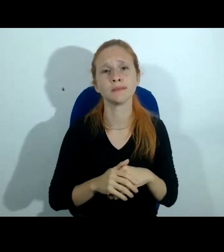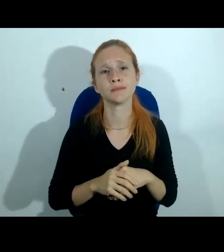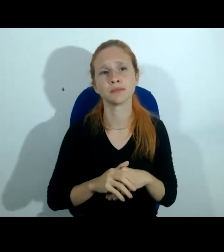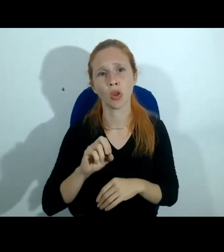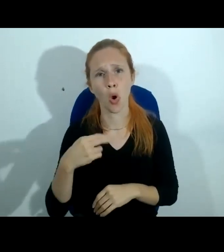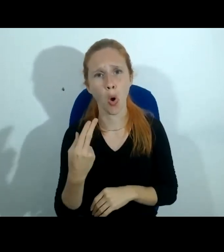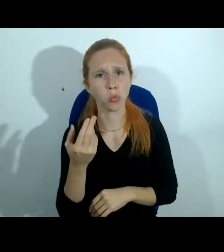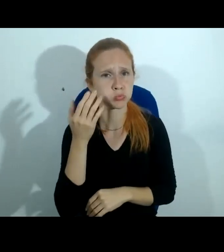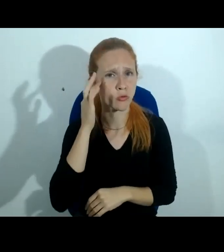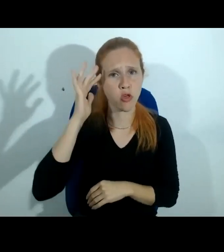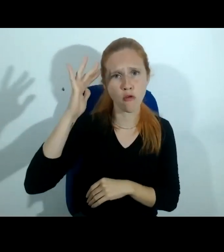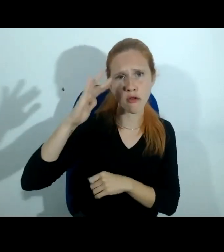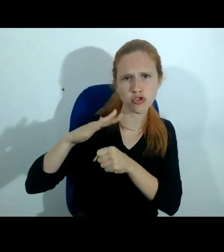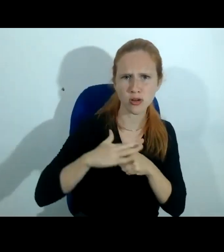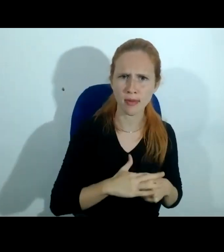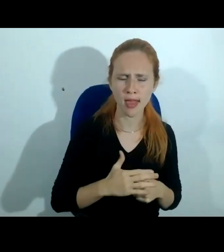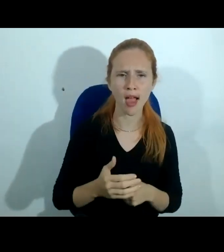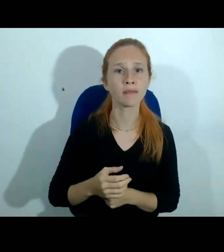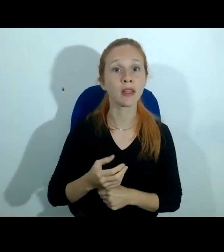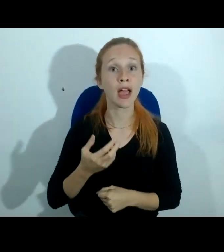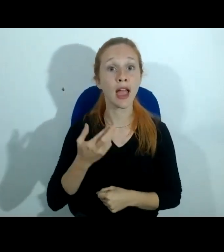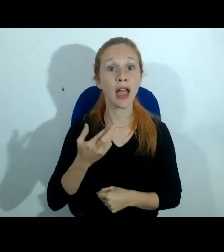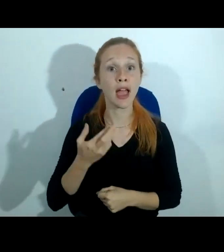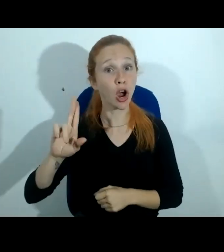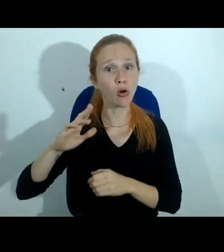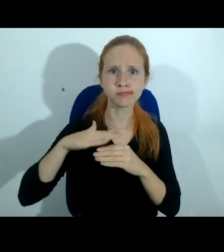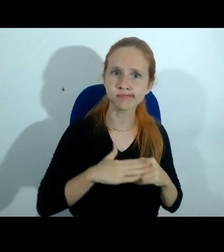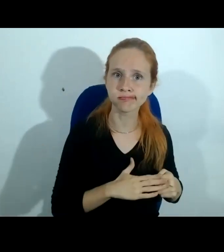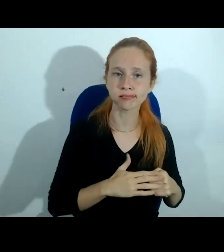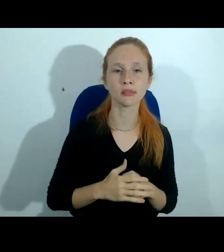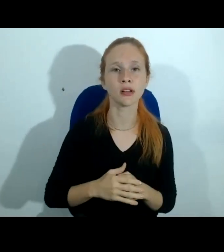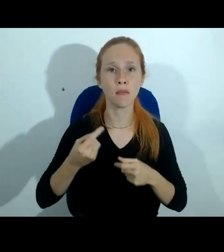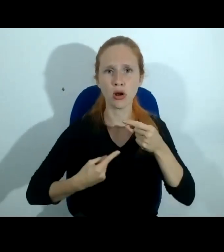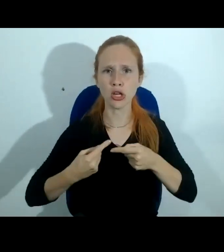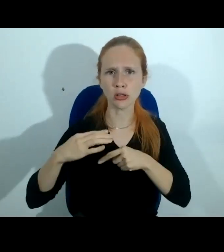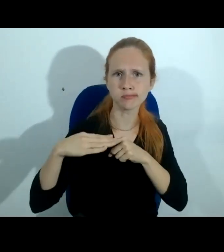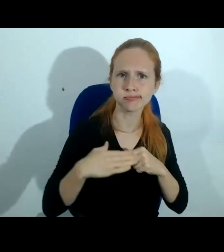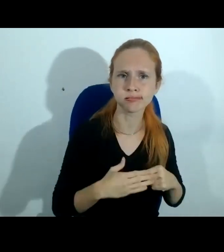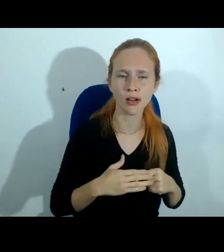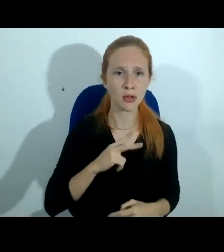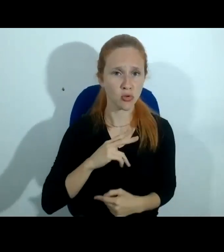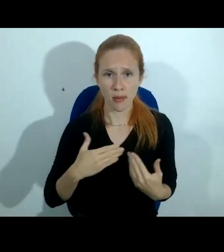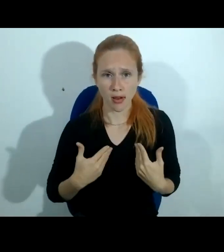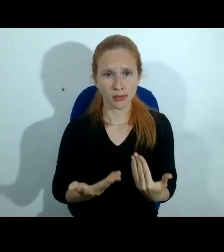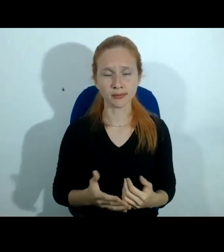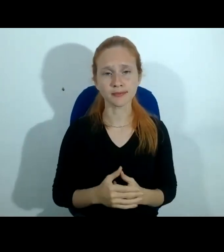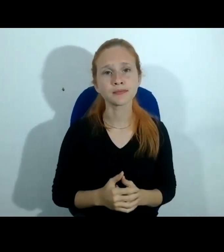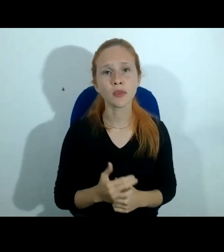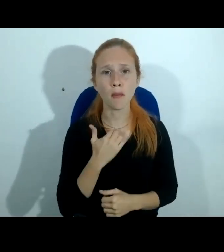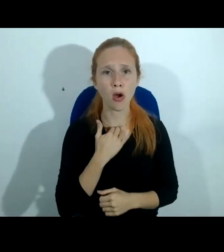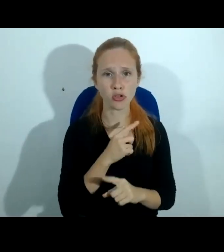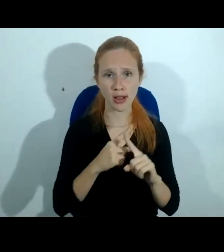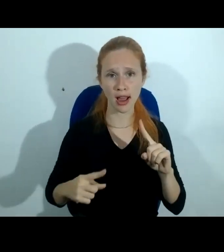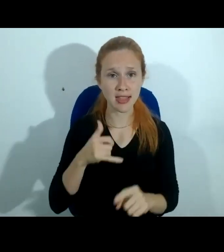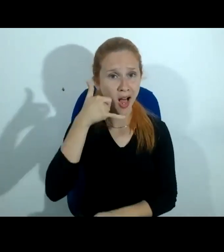filosóficas posições religiosas posições políticas então a gente não tem como negar hoje em dia o celular